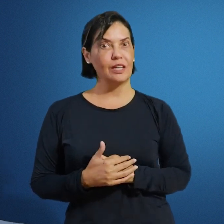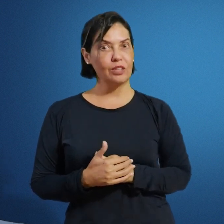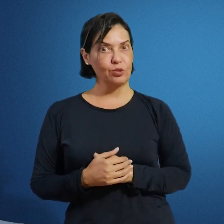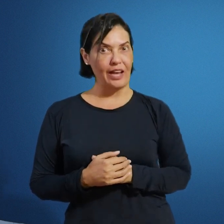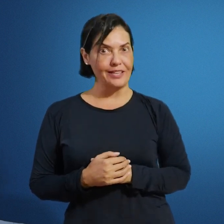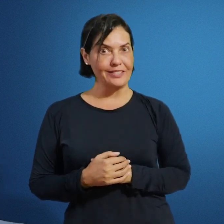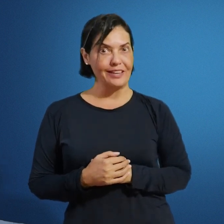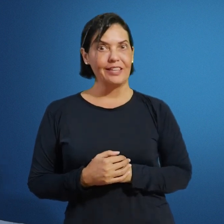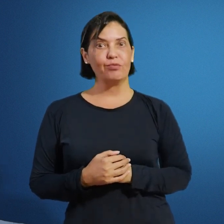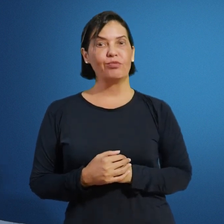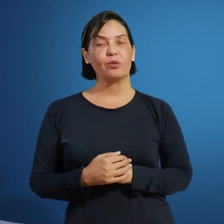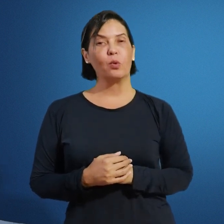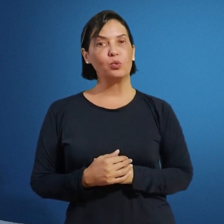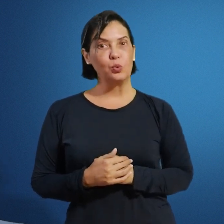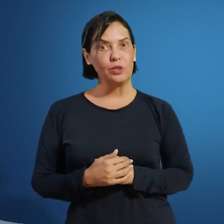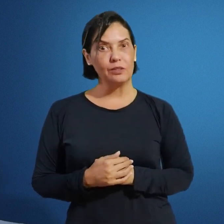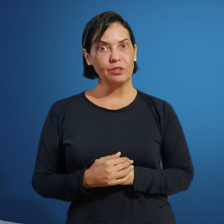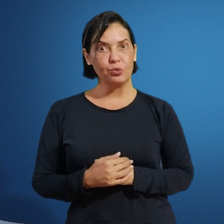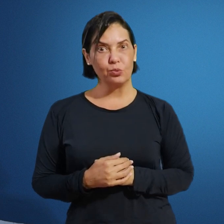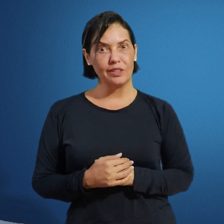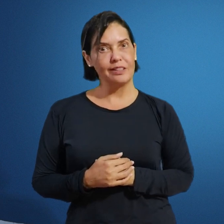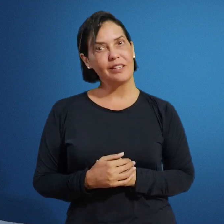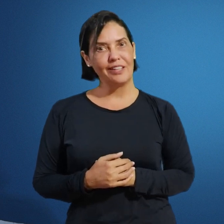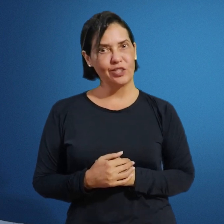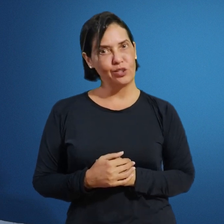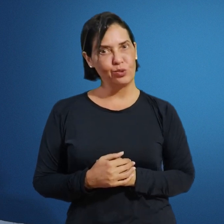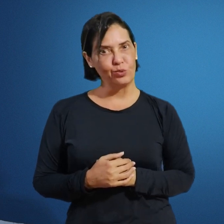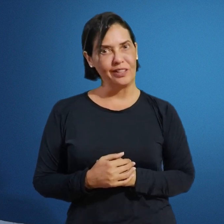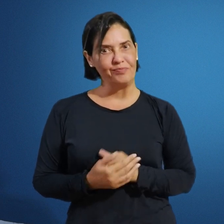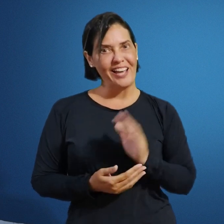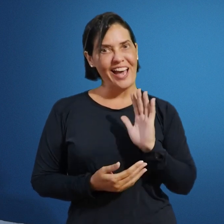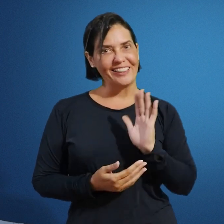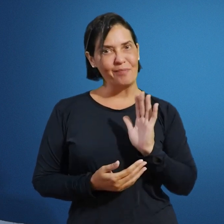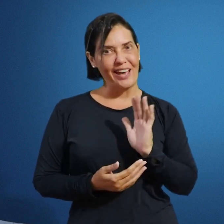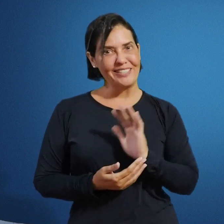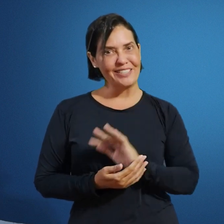e educacionais, envolvendo a cultura surda e a identidade surda. Até mais!